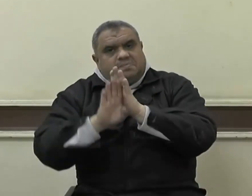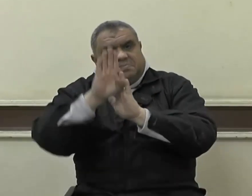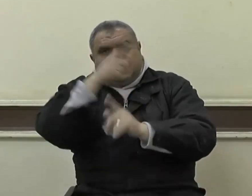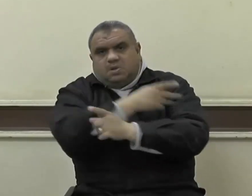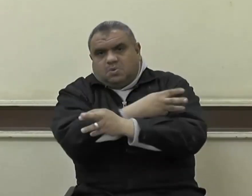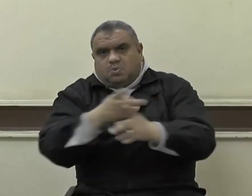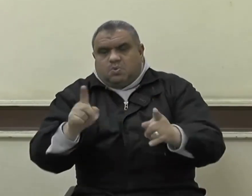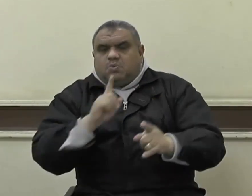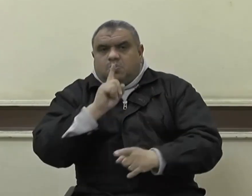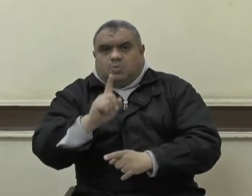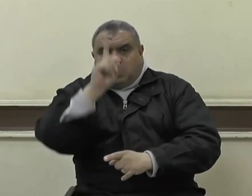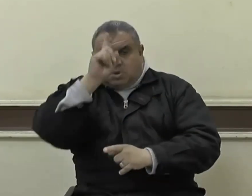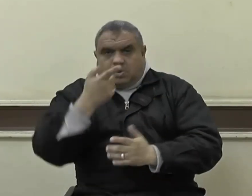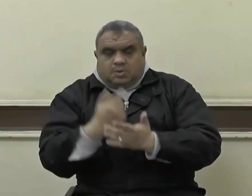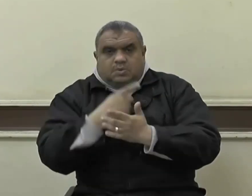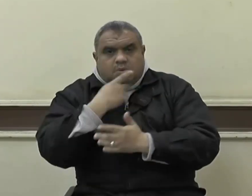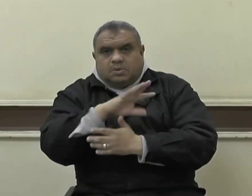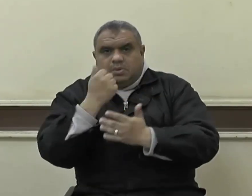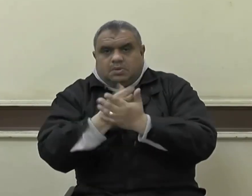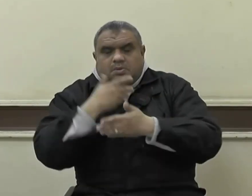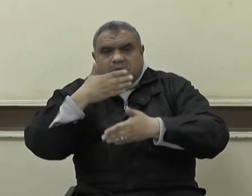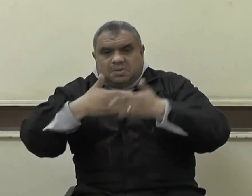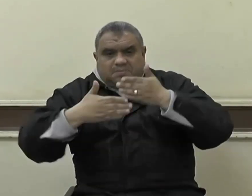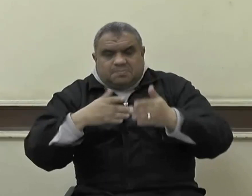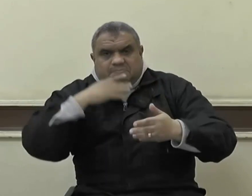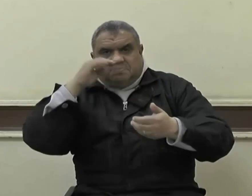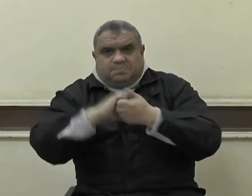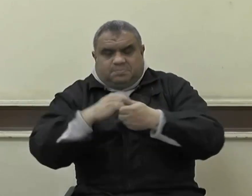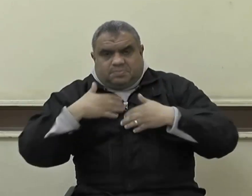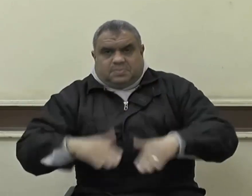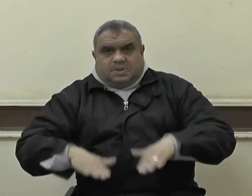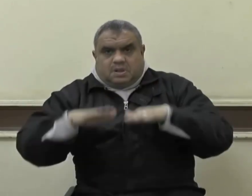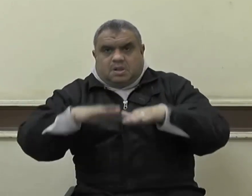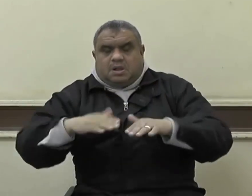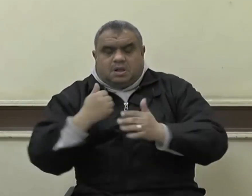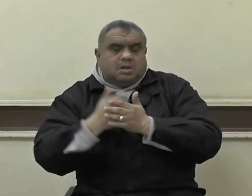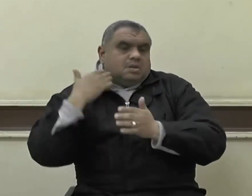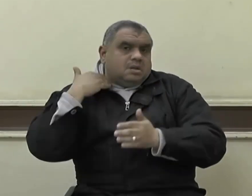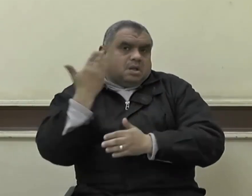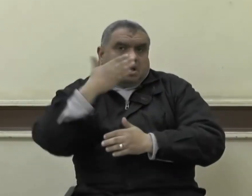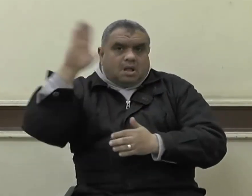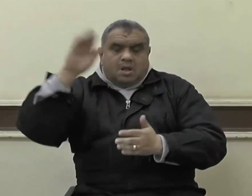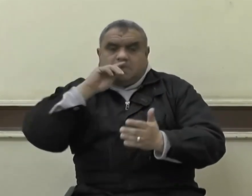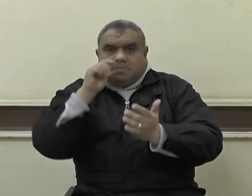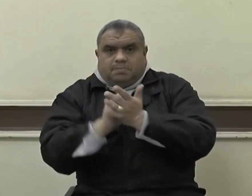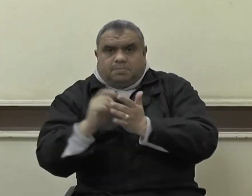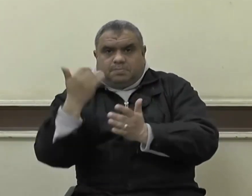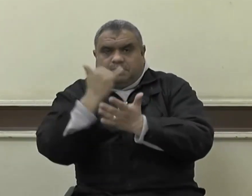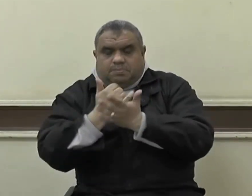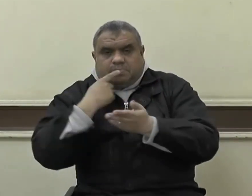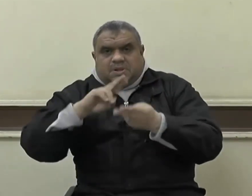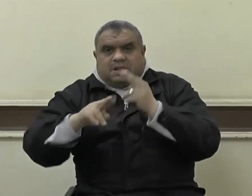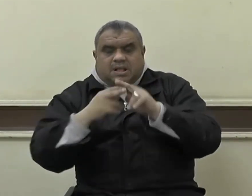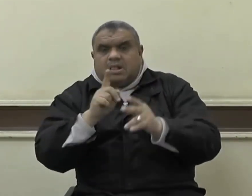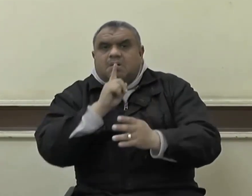وغاية الإعمار والإحياء من أسمى الغايات التي لا تتحقق